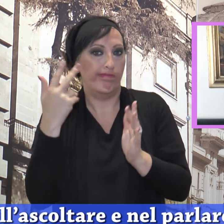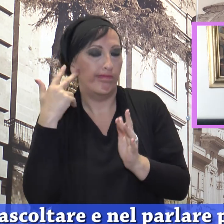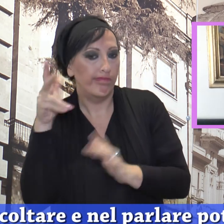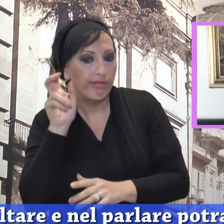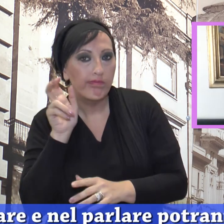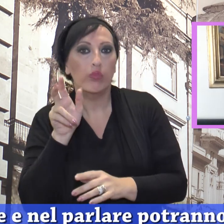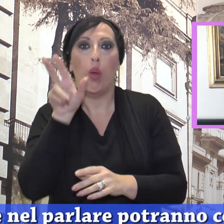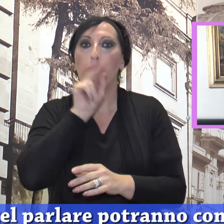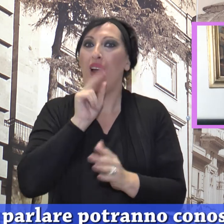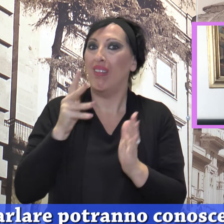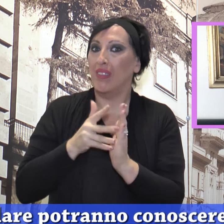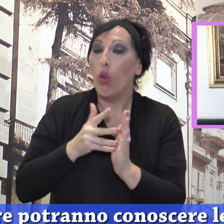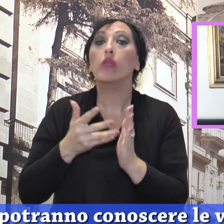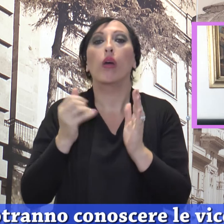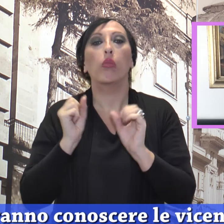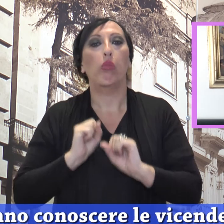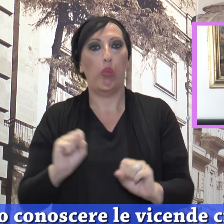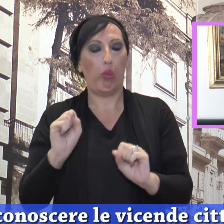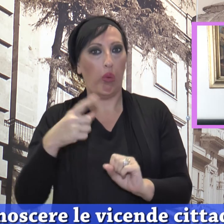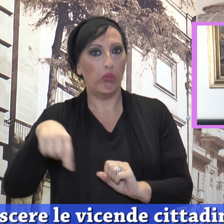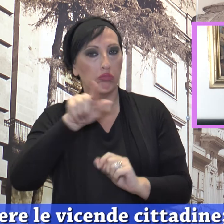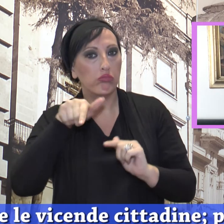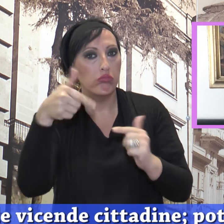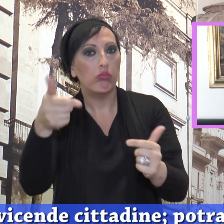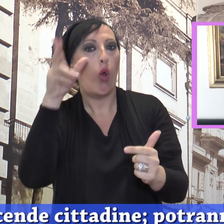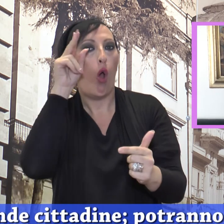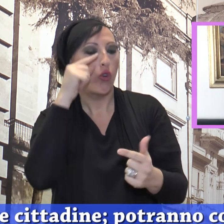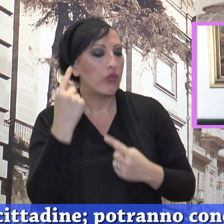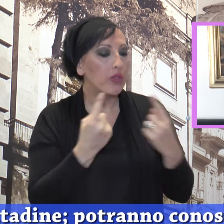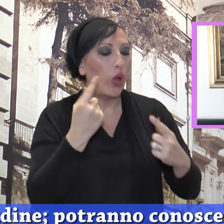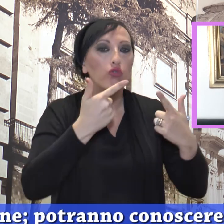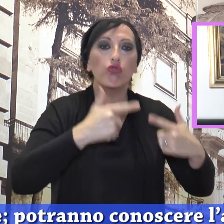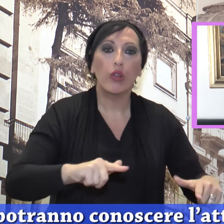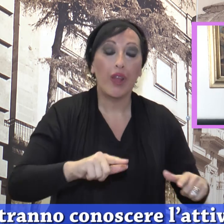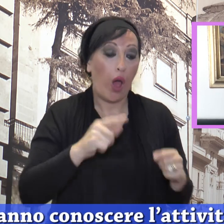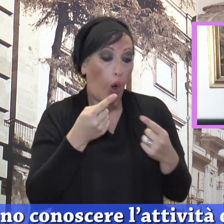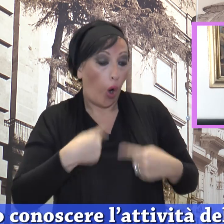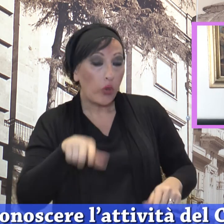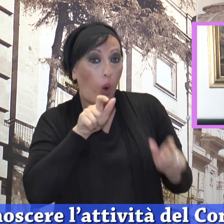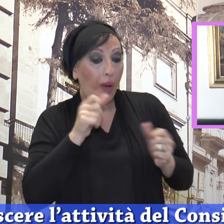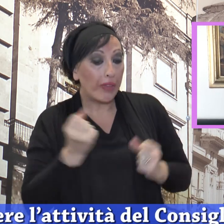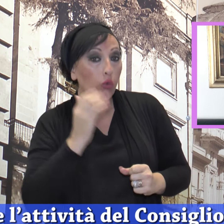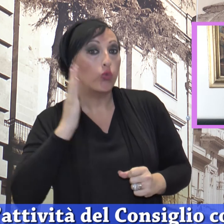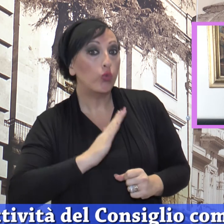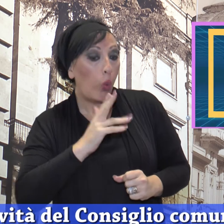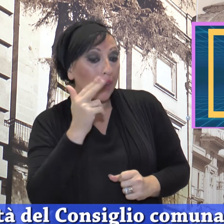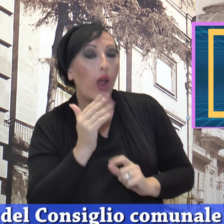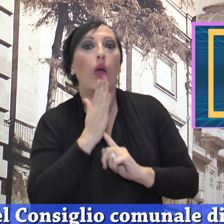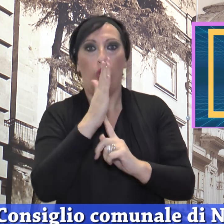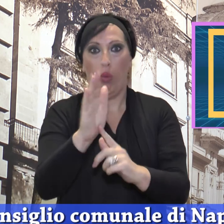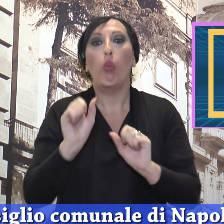potranno conoscere le vicende cittadine, potranno conoscere l'attività del Consiglio Comunale di Napoli.